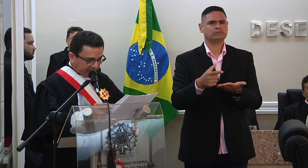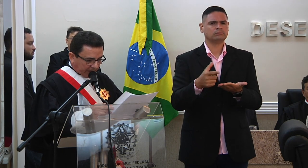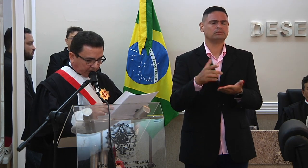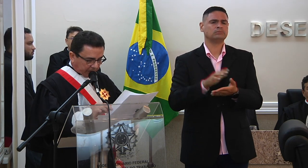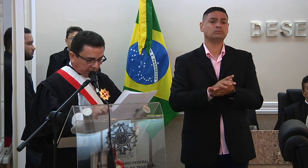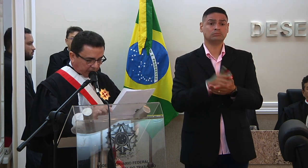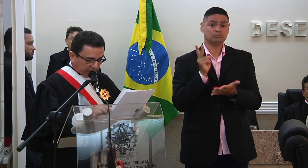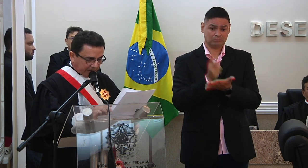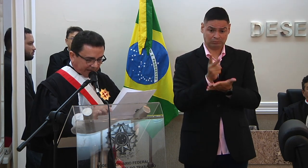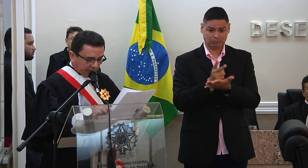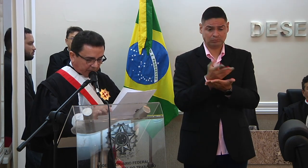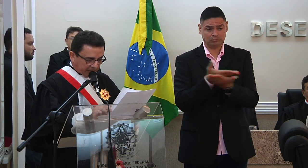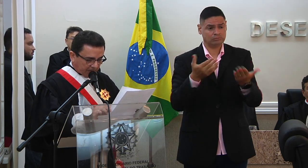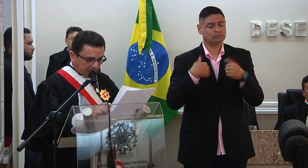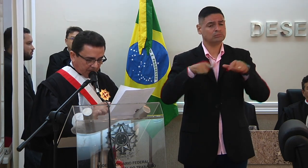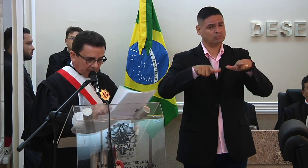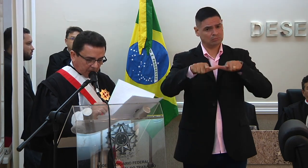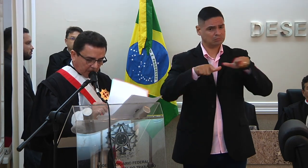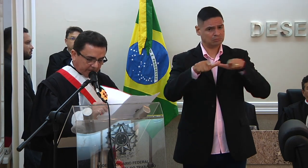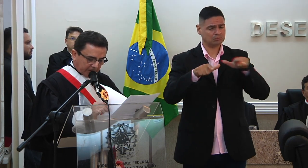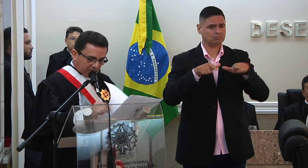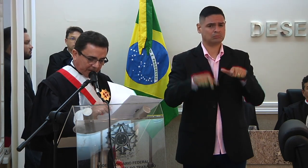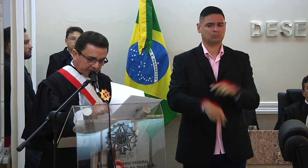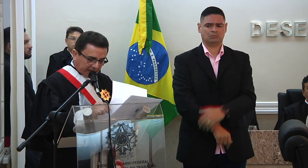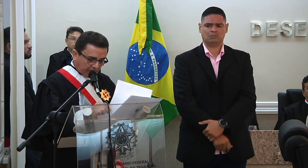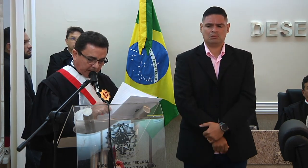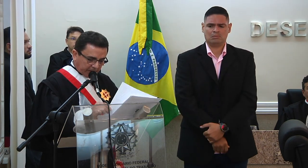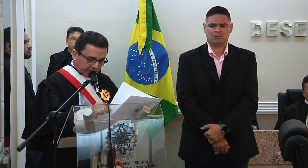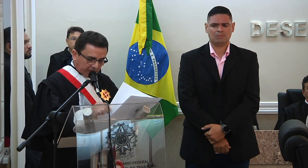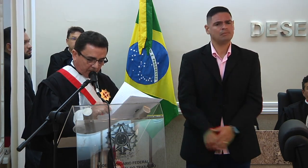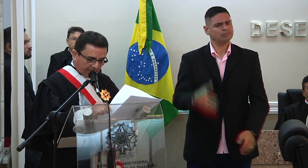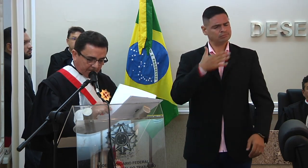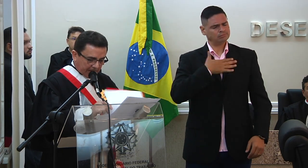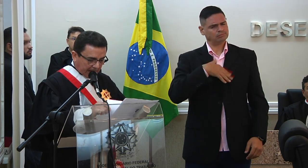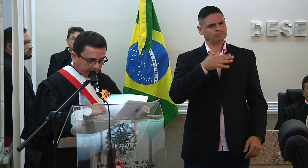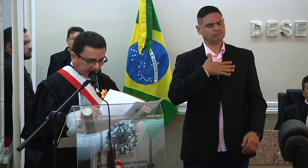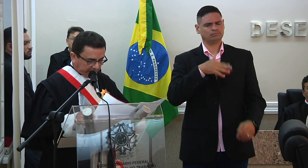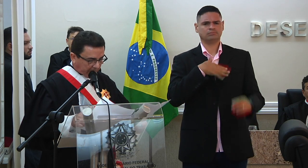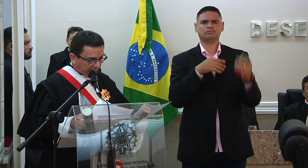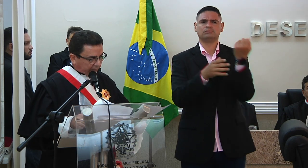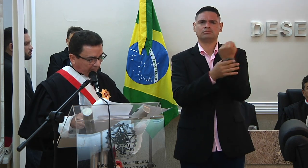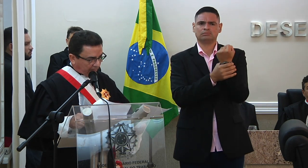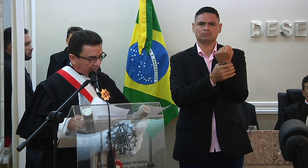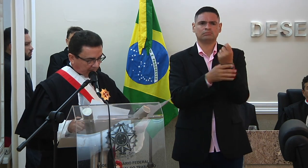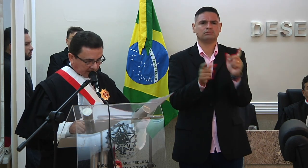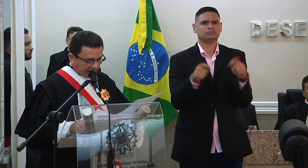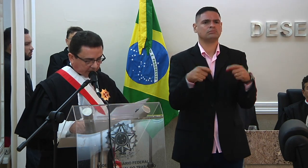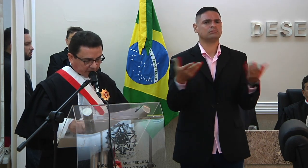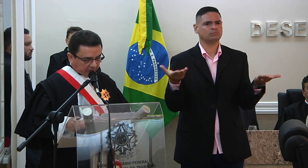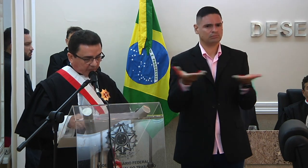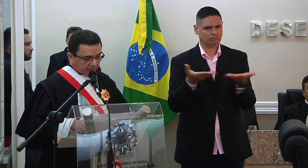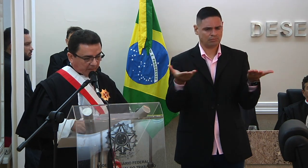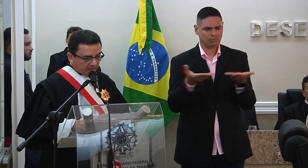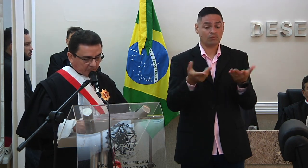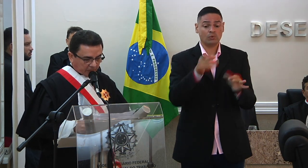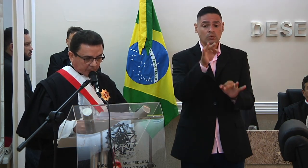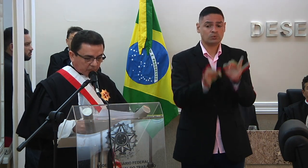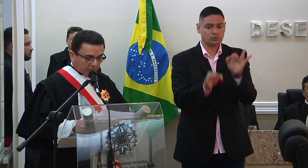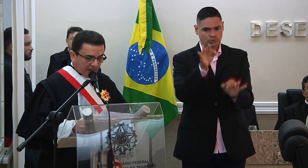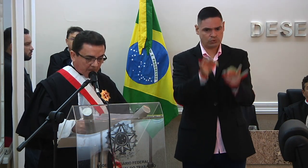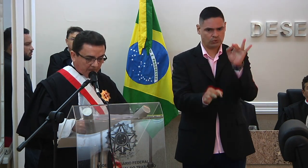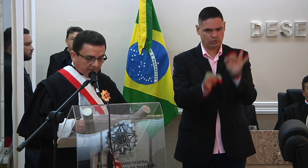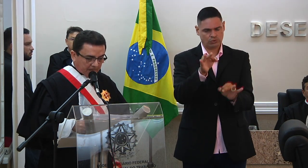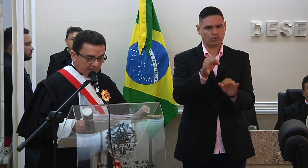compromisso na execução de suas atribuições tornando mais tranquila e segura a distribuição da justiça